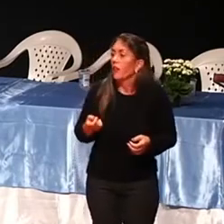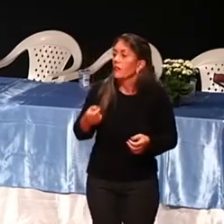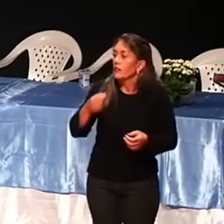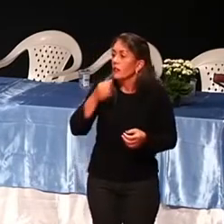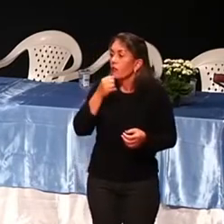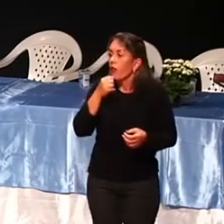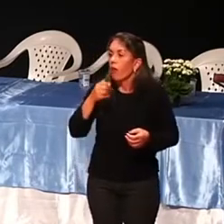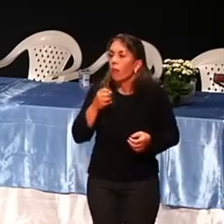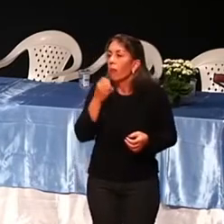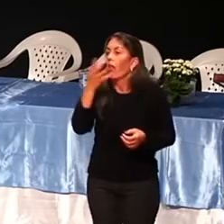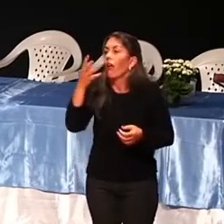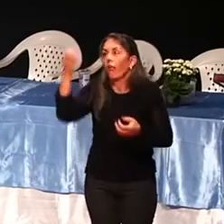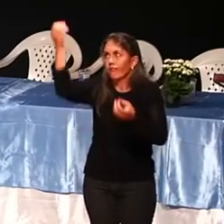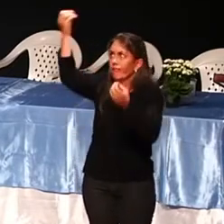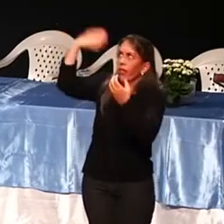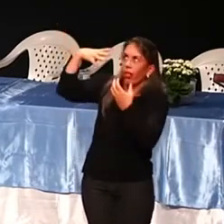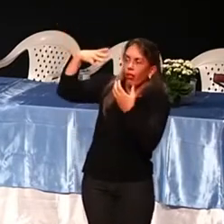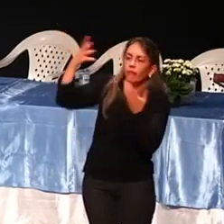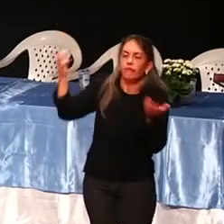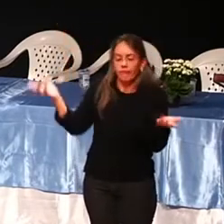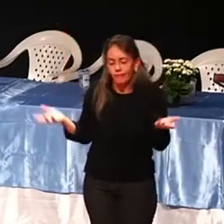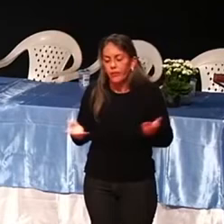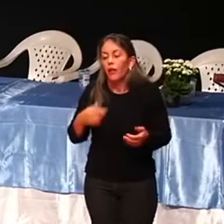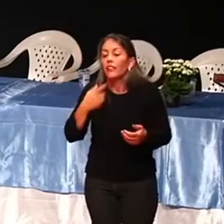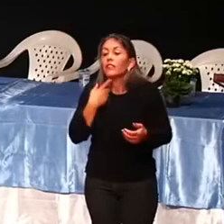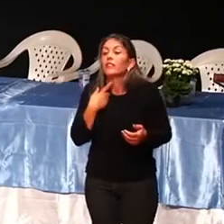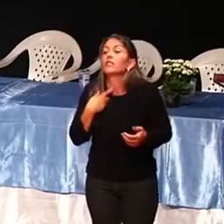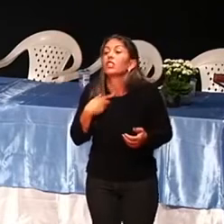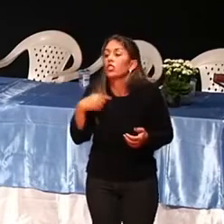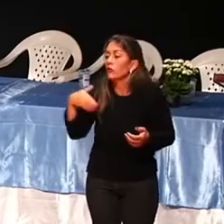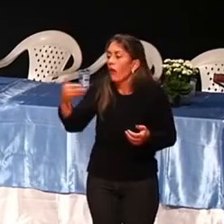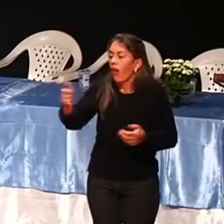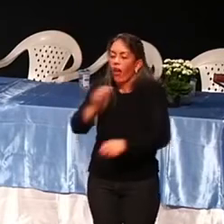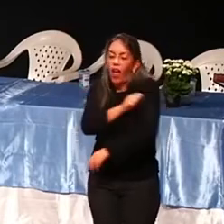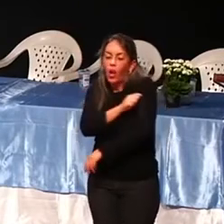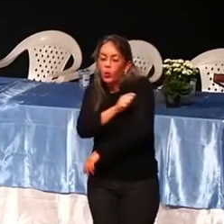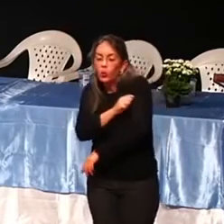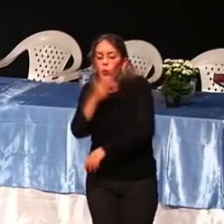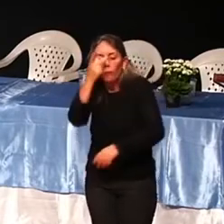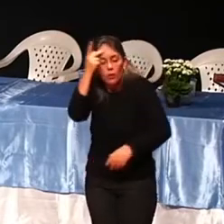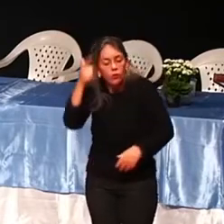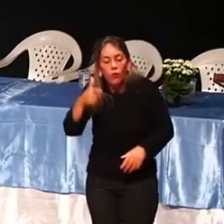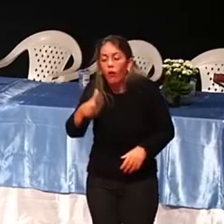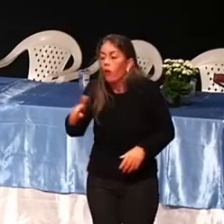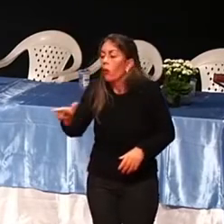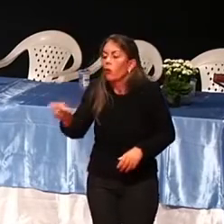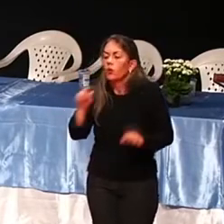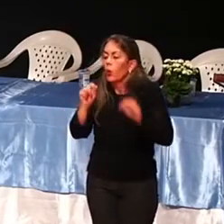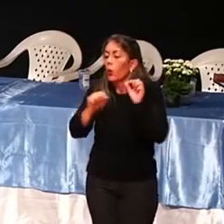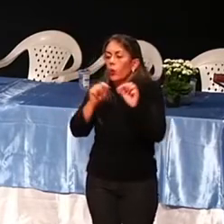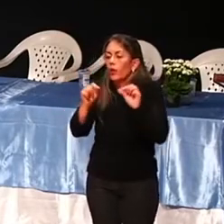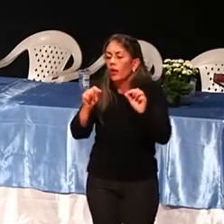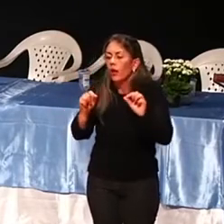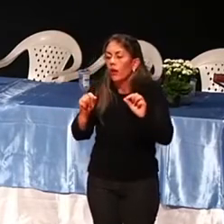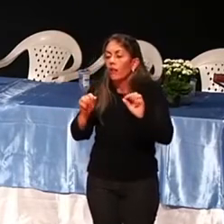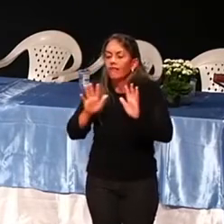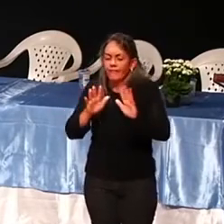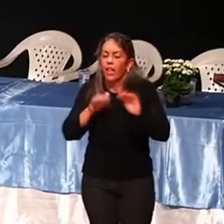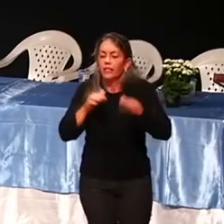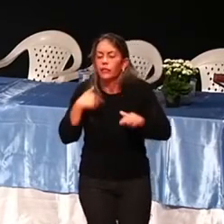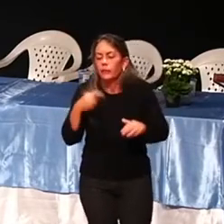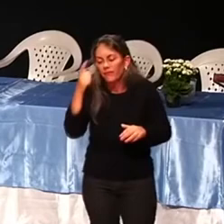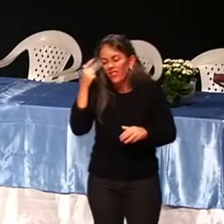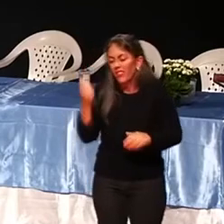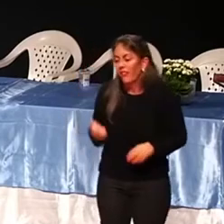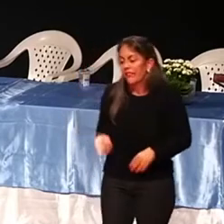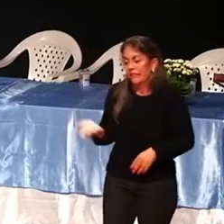Então, o que você está desejando para o seu próximo? Para os seus alunos? Ai, mas aquele aluno, mãe dele, eu não vou com a